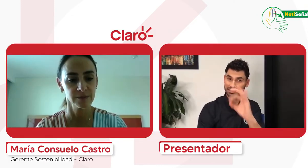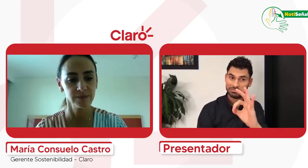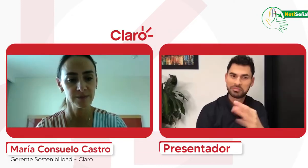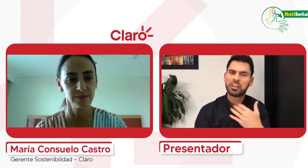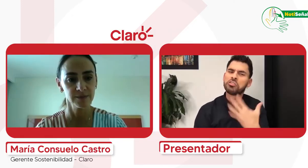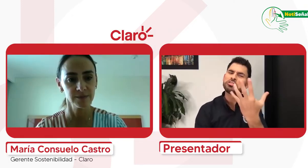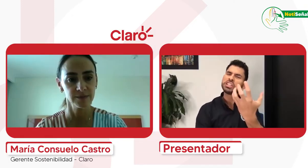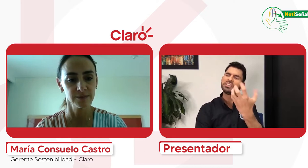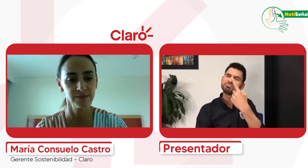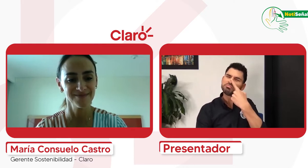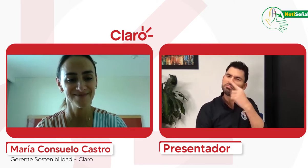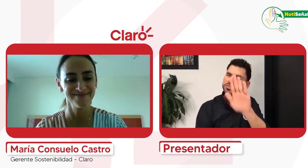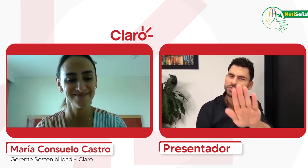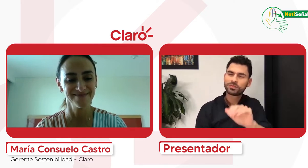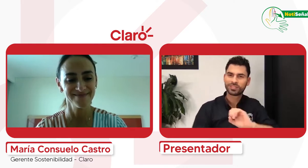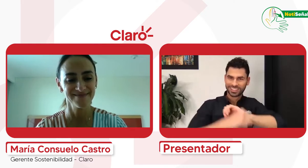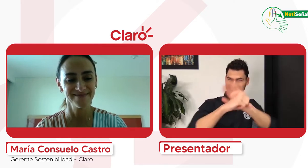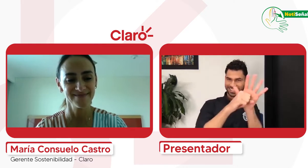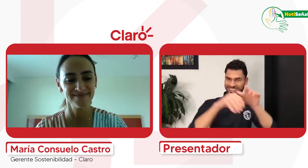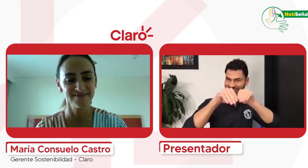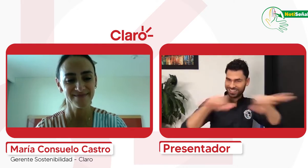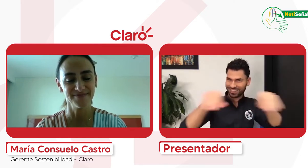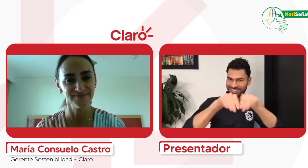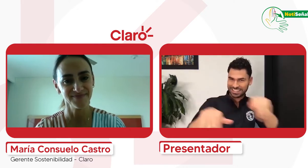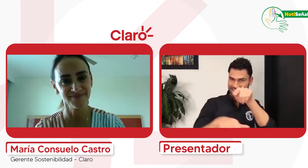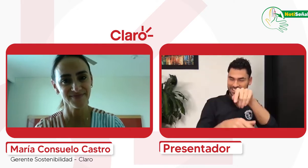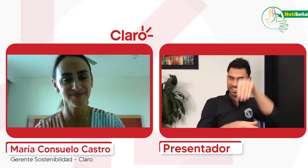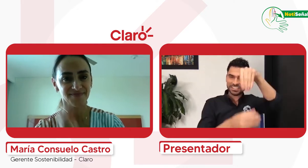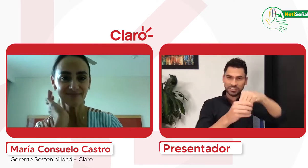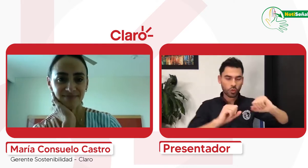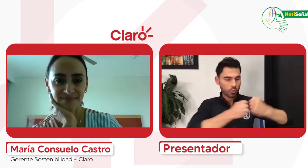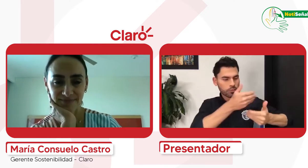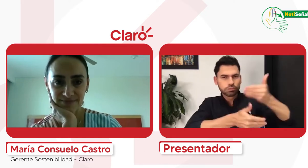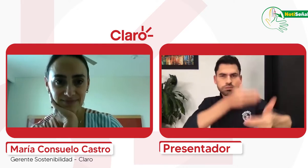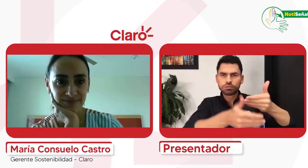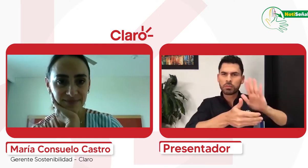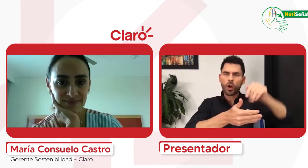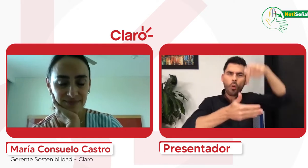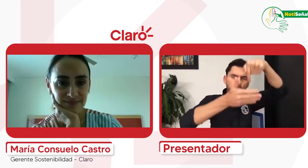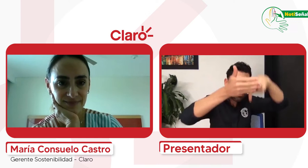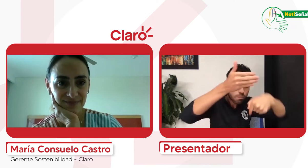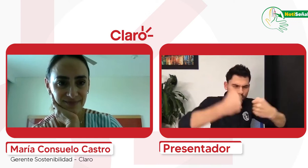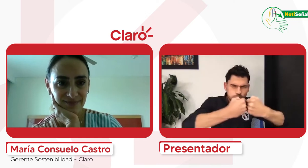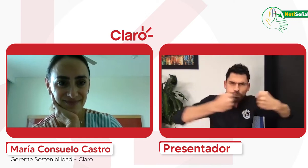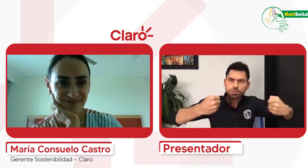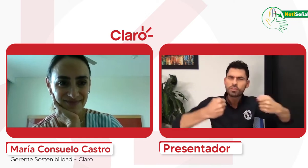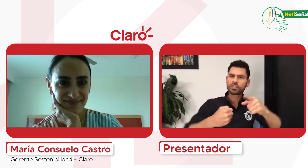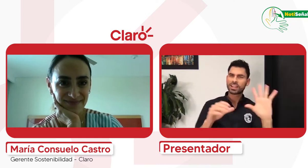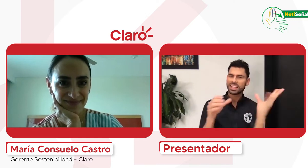Qué interesante, claro que sí. dentro de Claro, ellos publican, bueno, el convenio que se